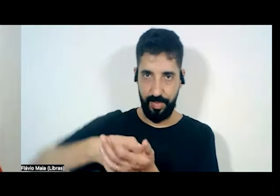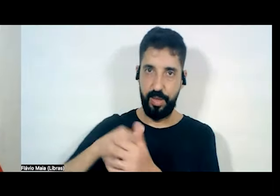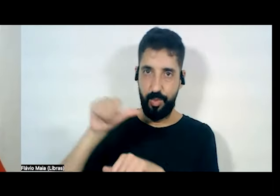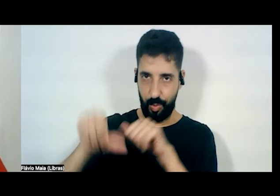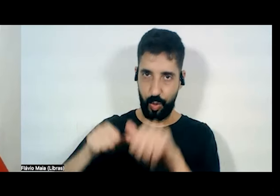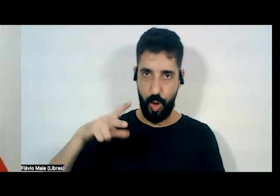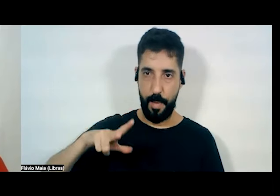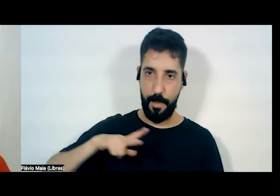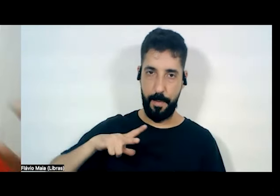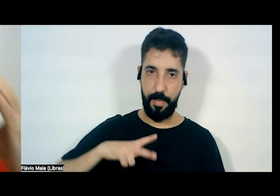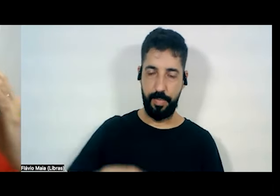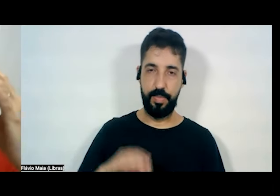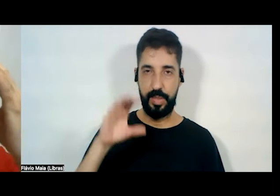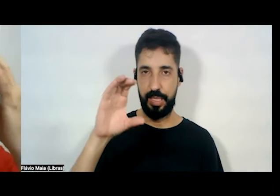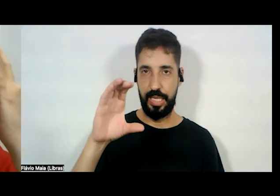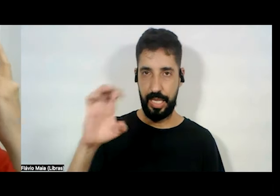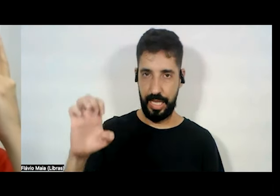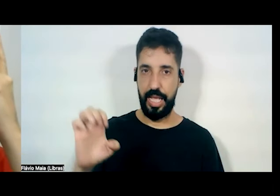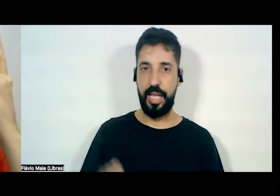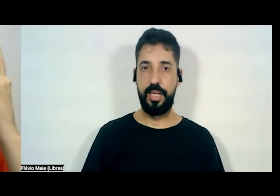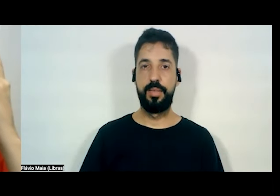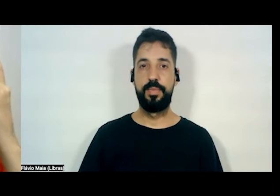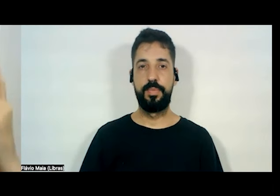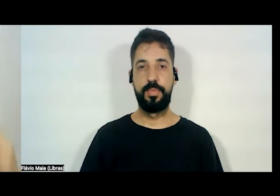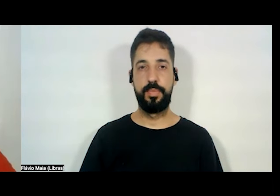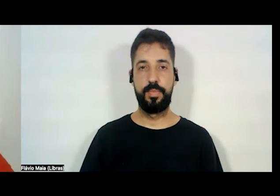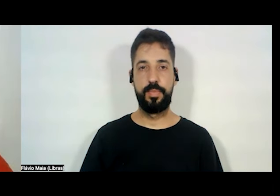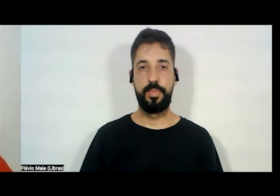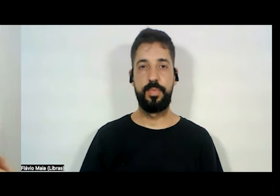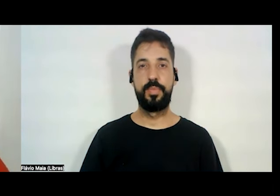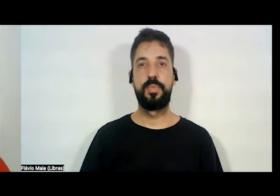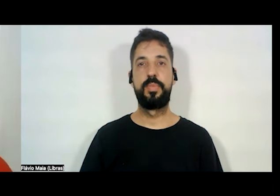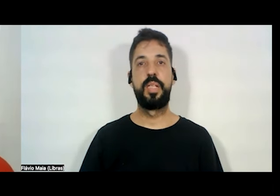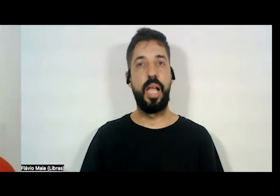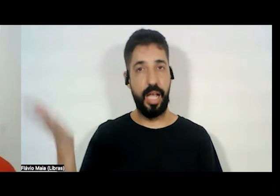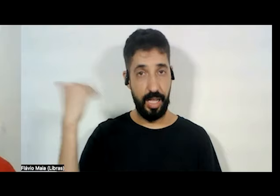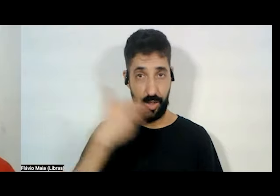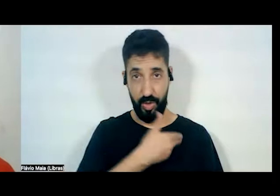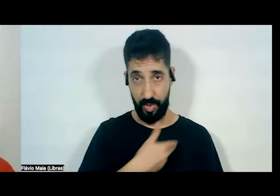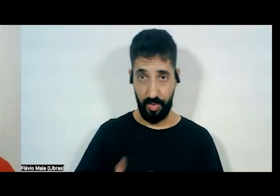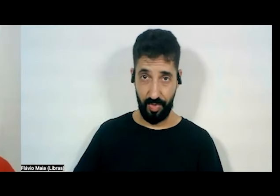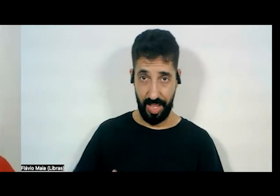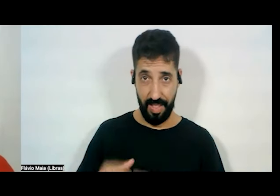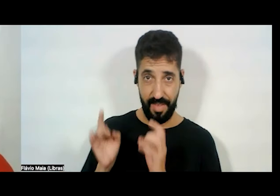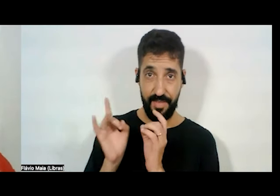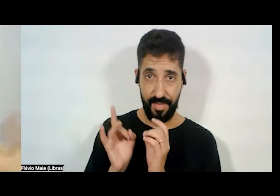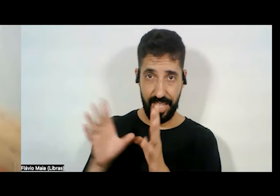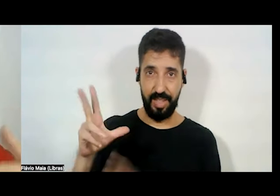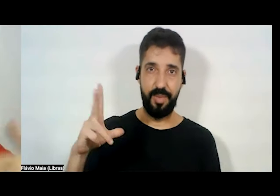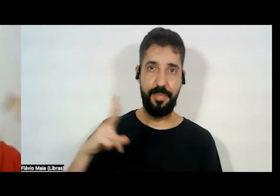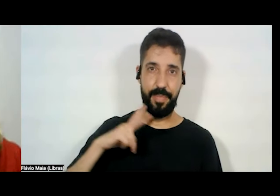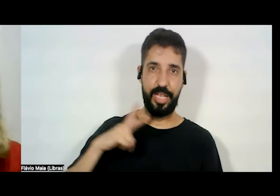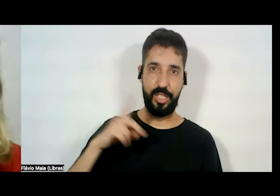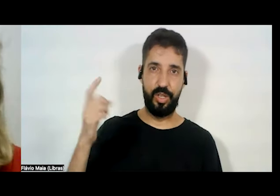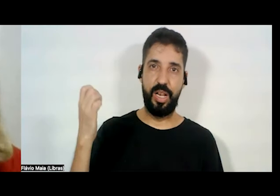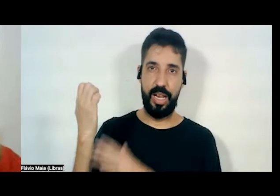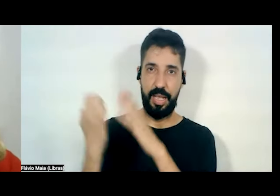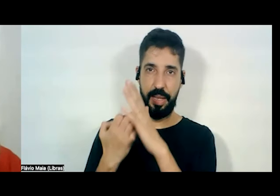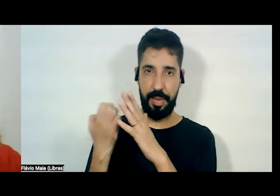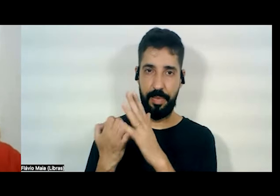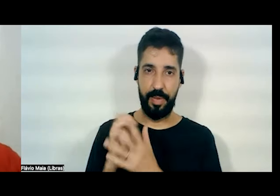a CE, uma companhia histórica, foi privatizada, vendida e criaram, e vendida para tal